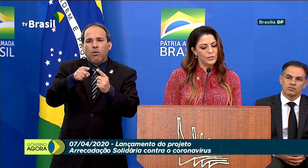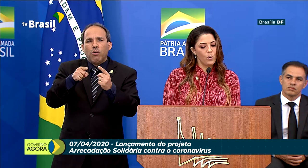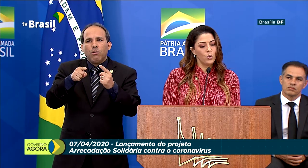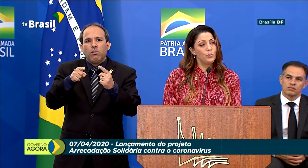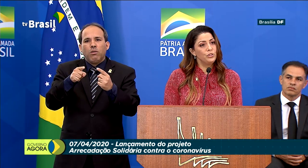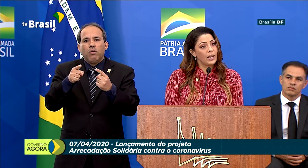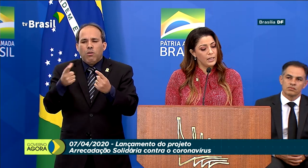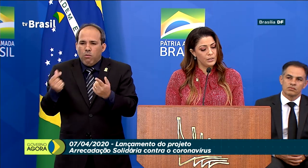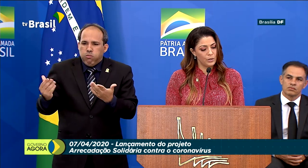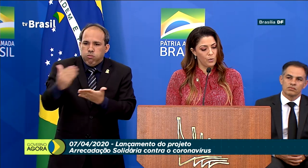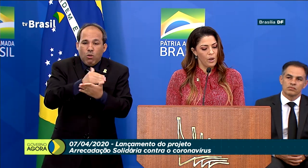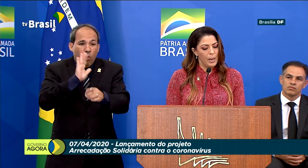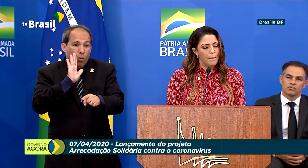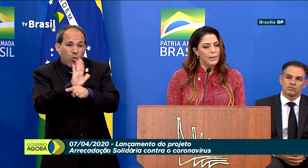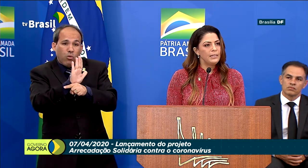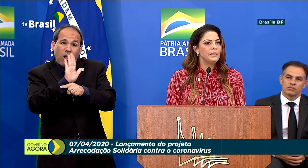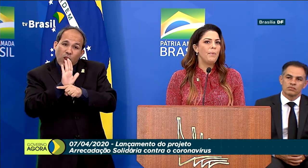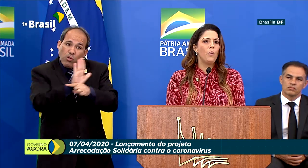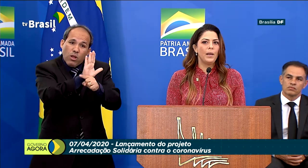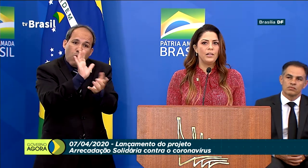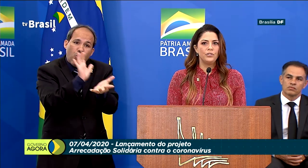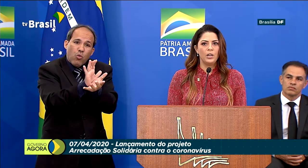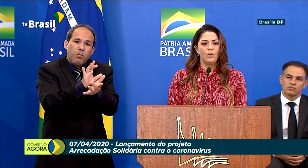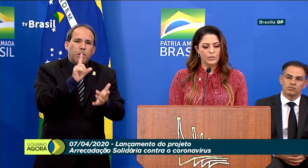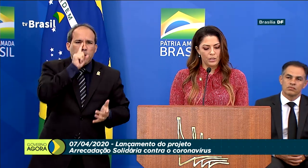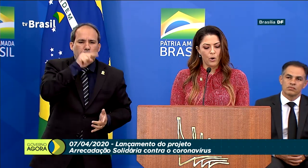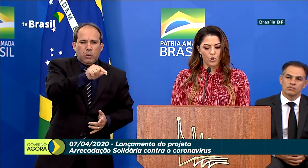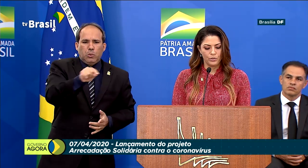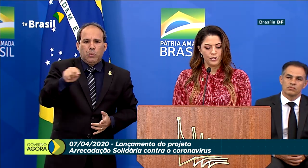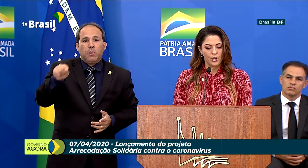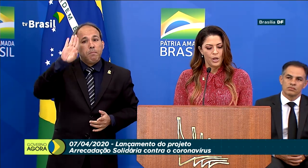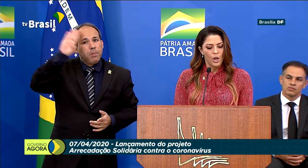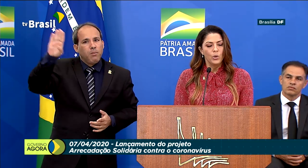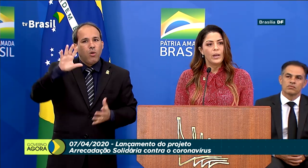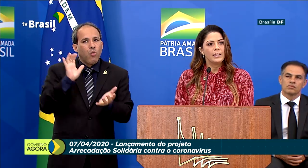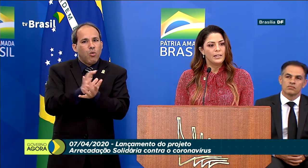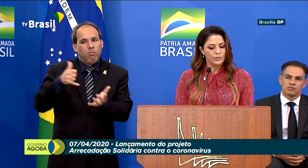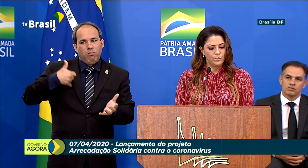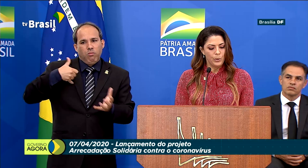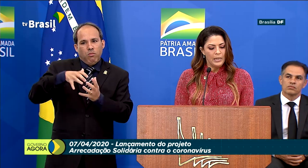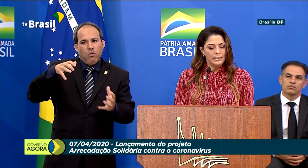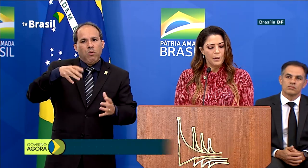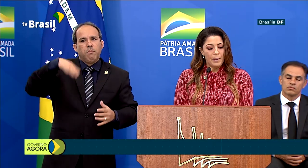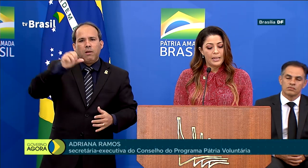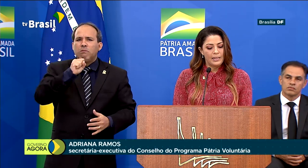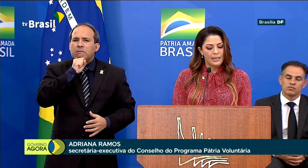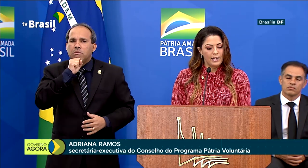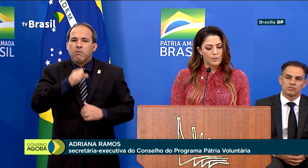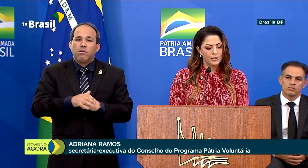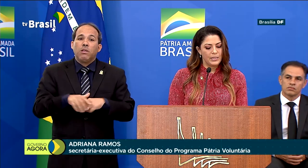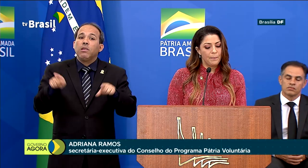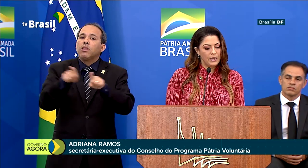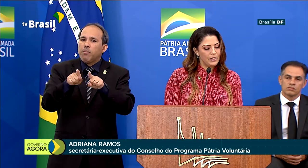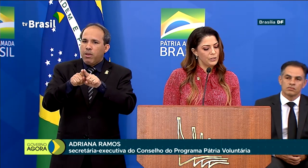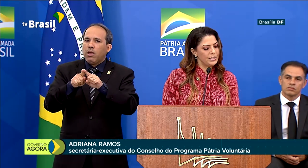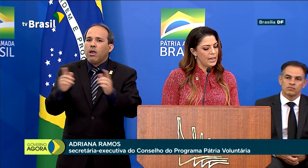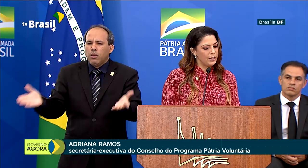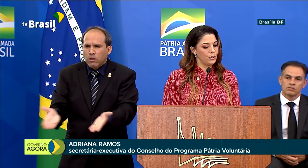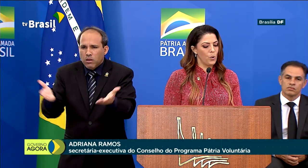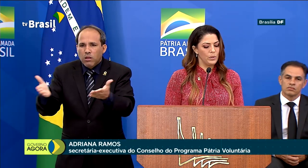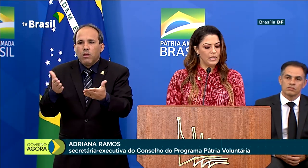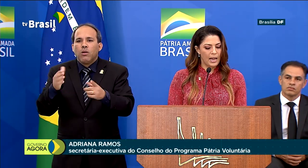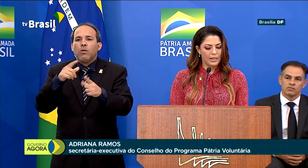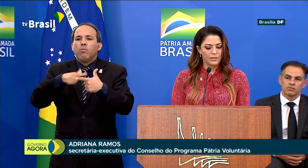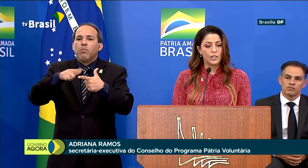esforços ao grupo de risco, principalmente os idosos. No entanto, também atenderemos demandas